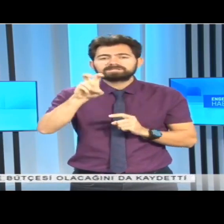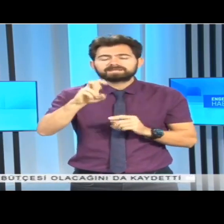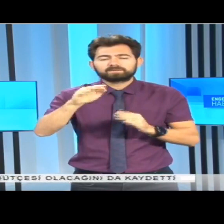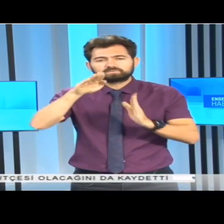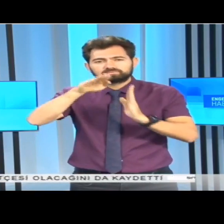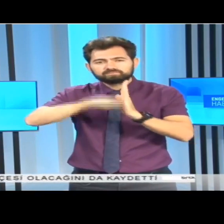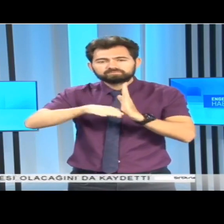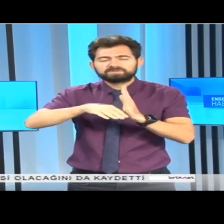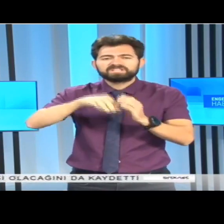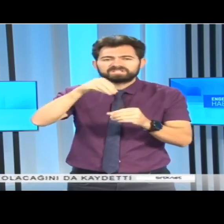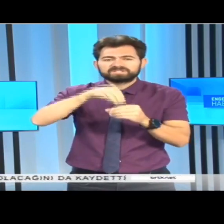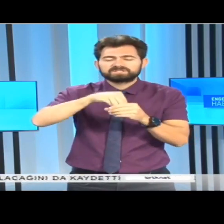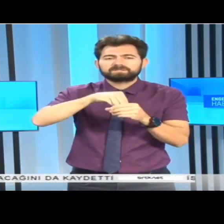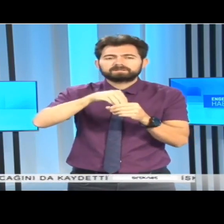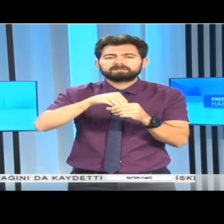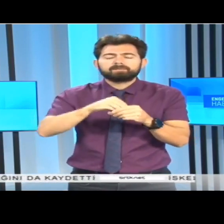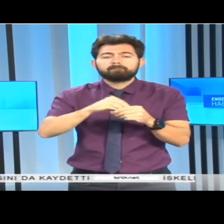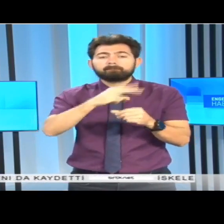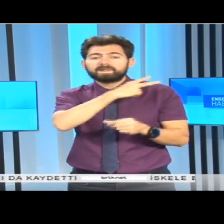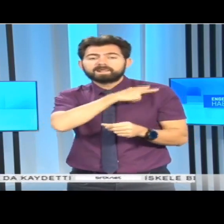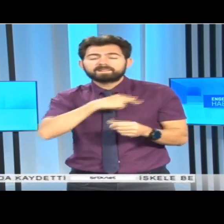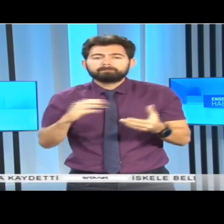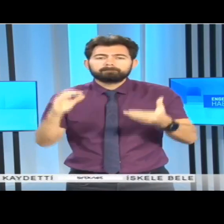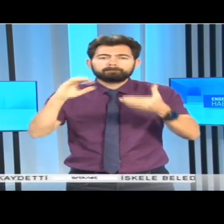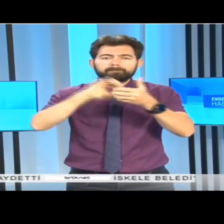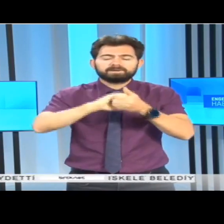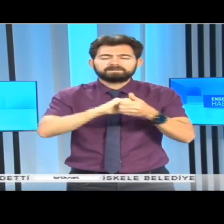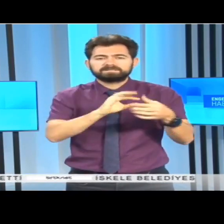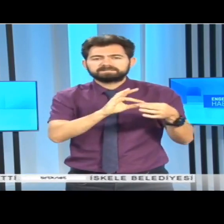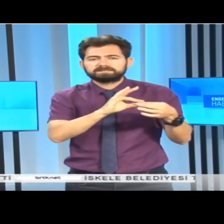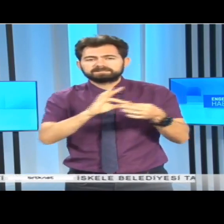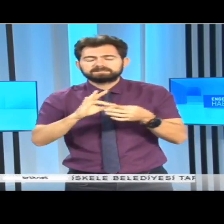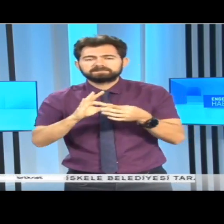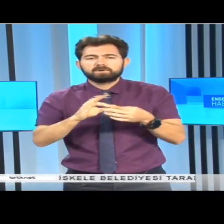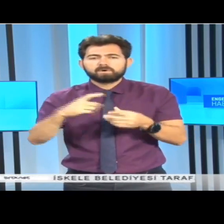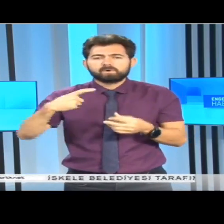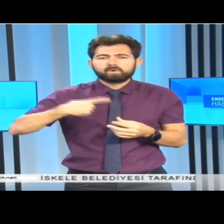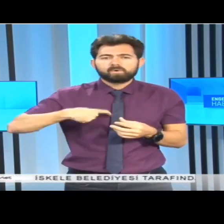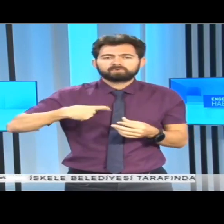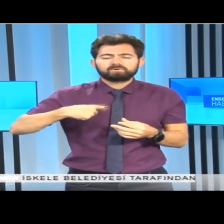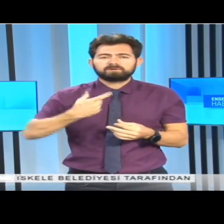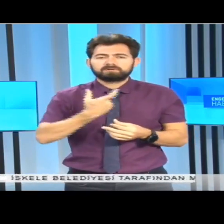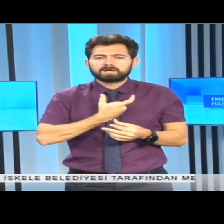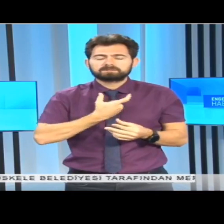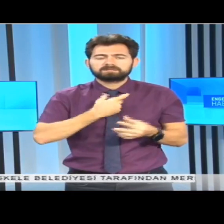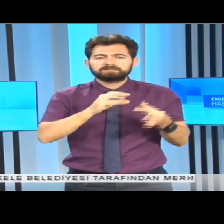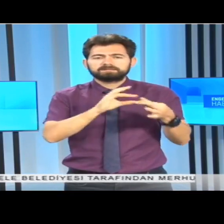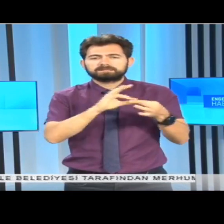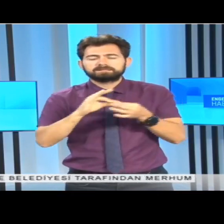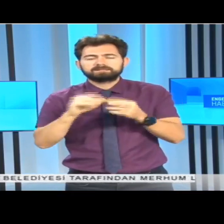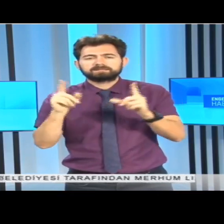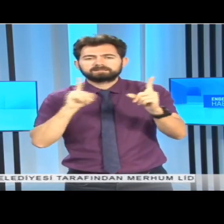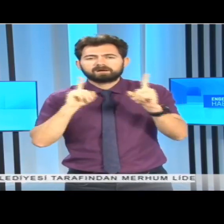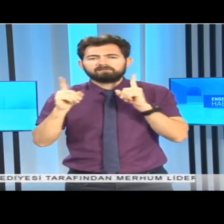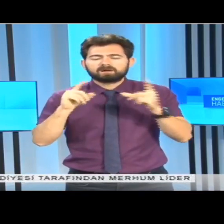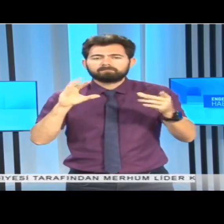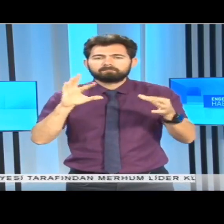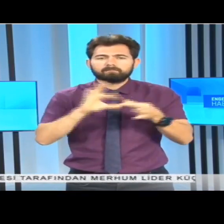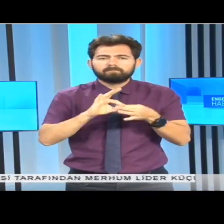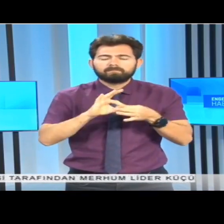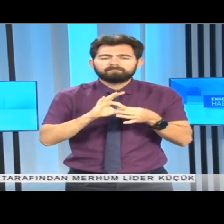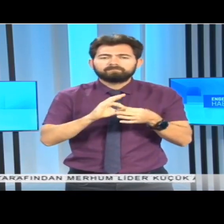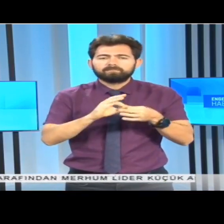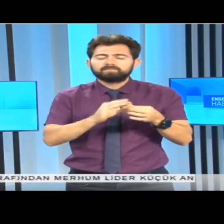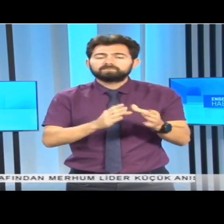içeren belediyelerin birleştirilmesine ilişkin özel yasayla ilgili davaya bağlı